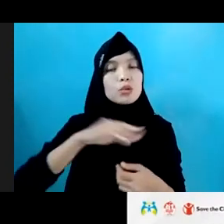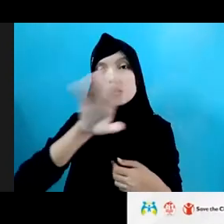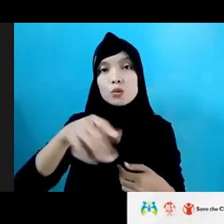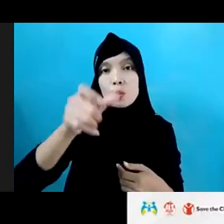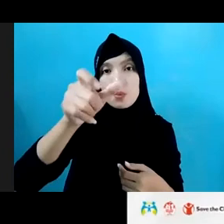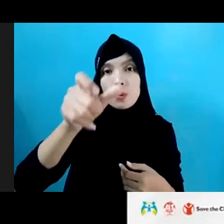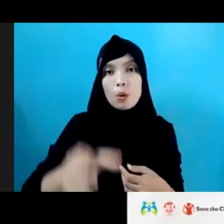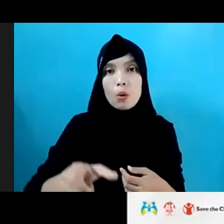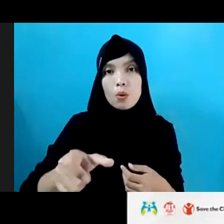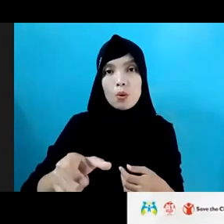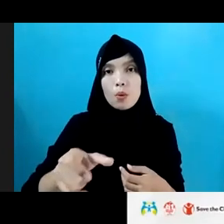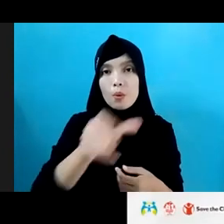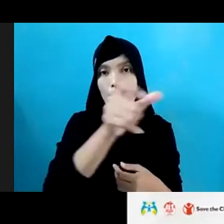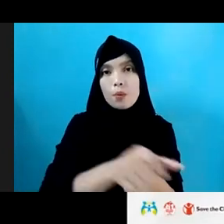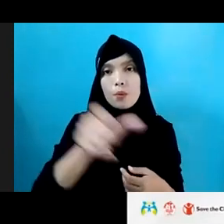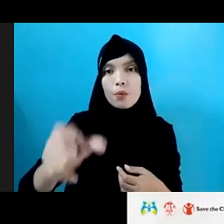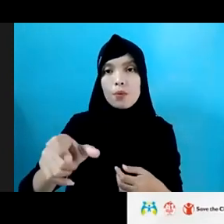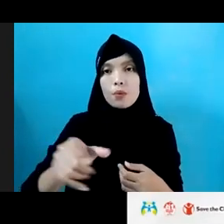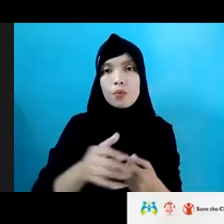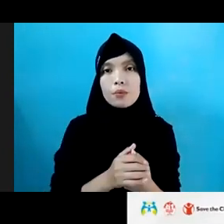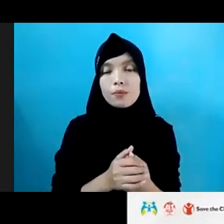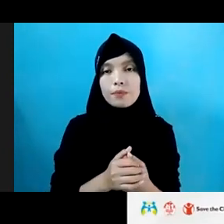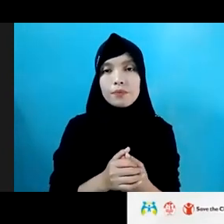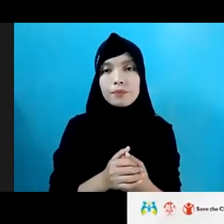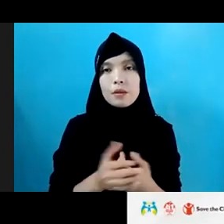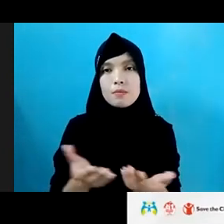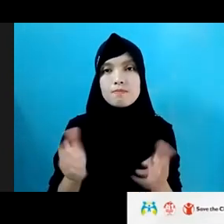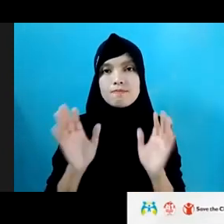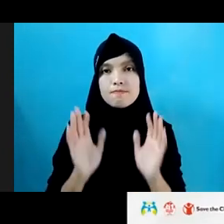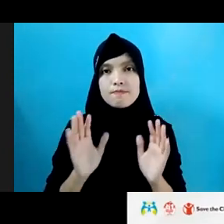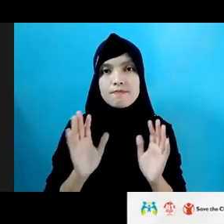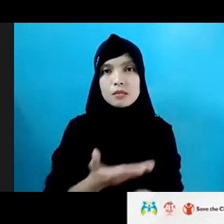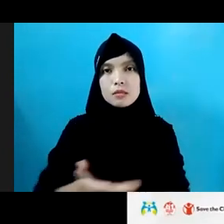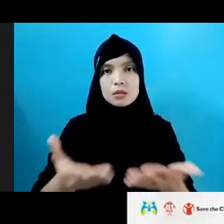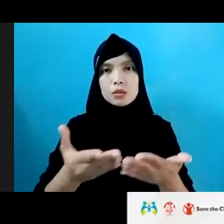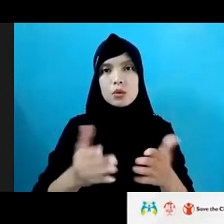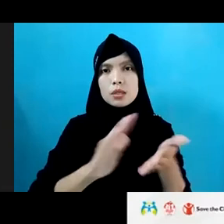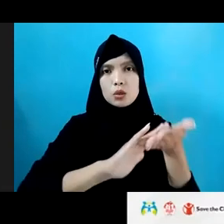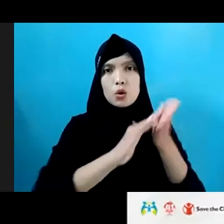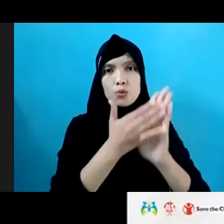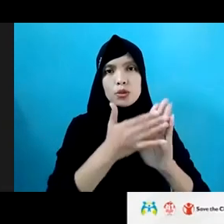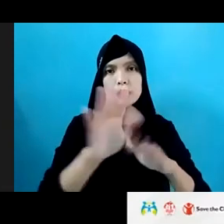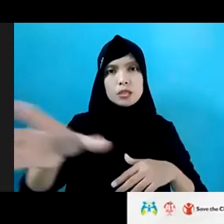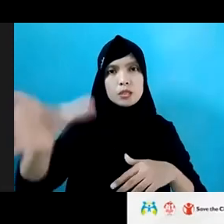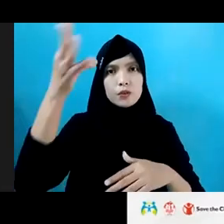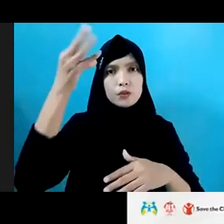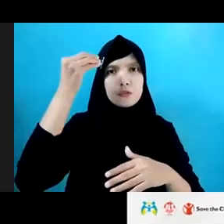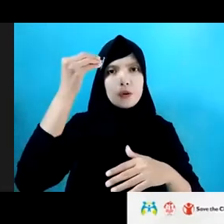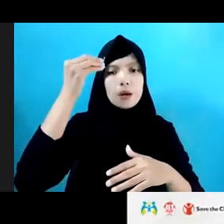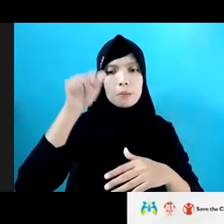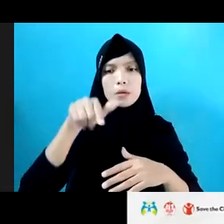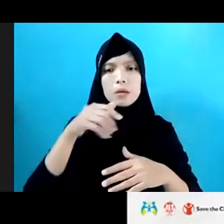terserang memang juga banyak situasinya di mana komunitas kemudian tidak paham apa yang terjadi.